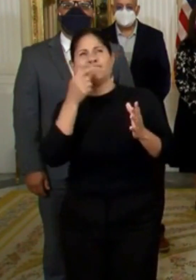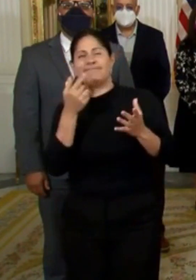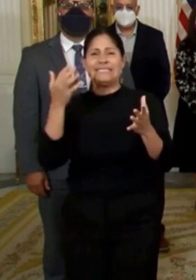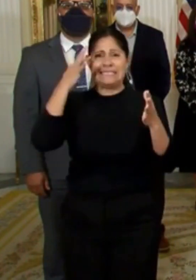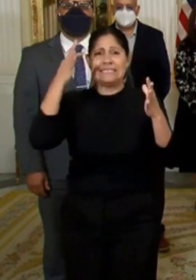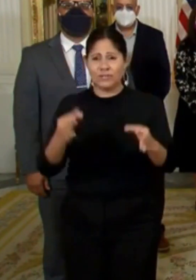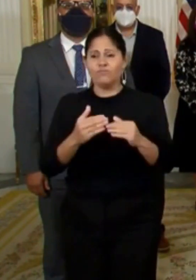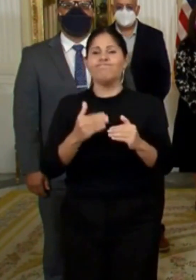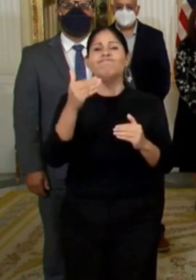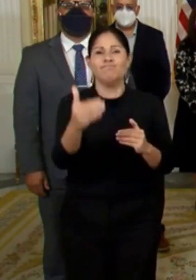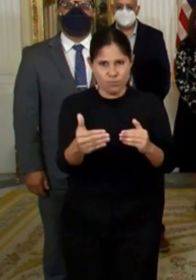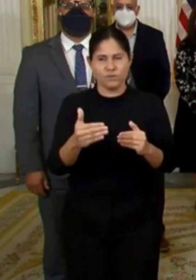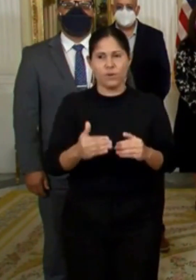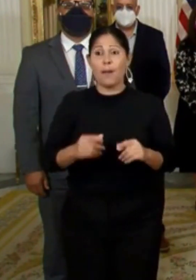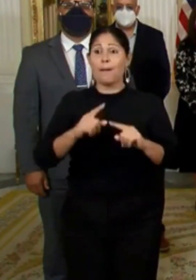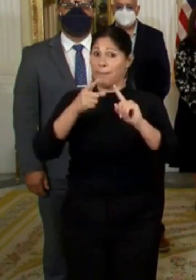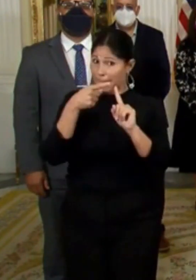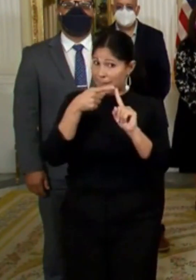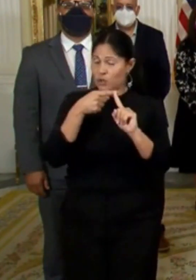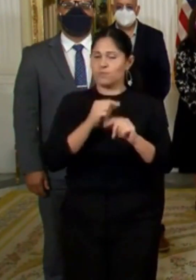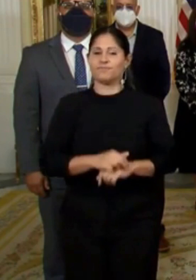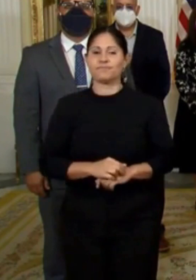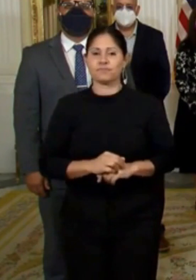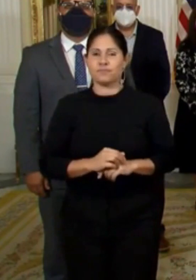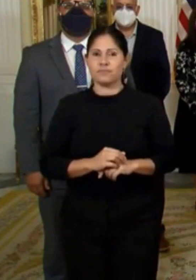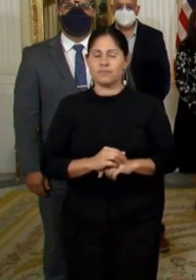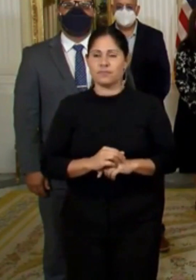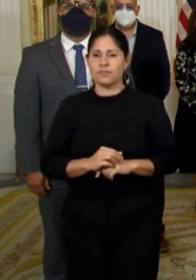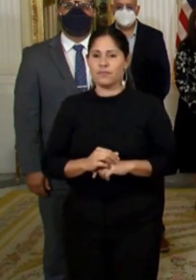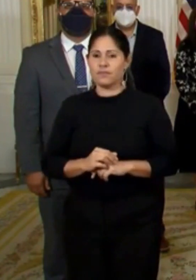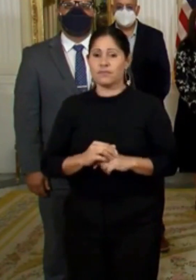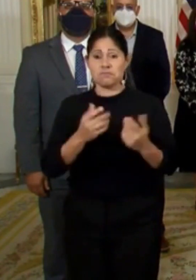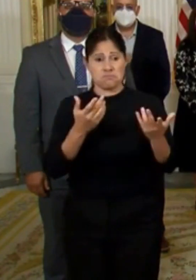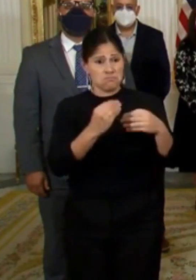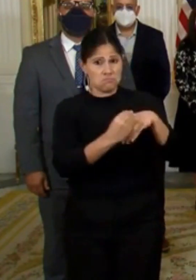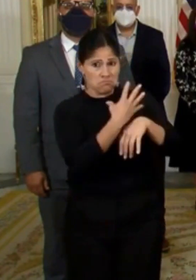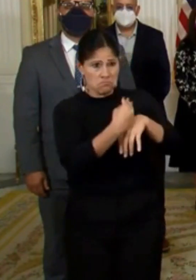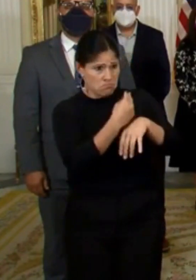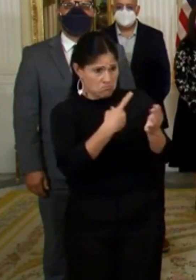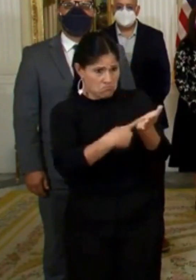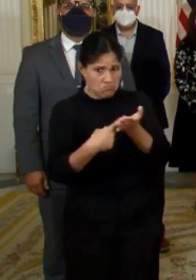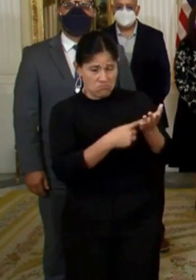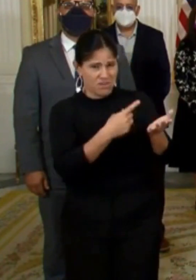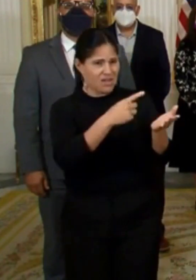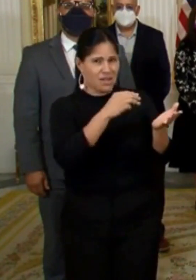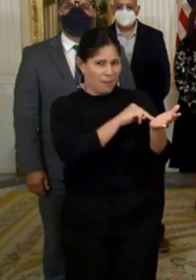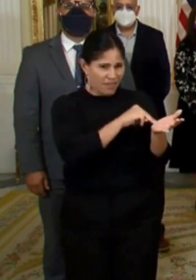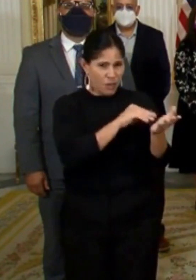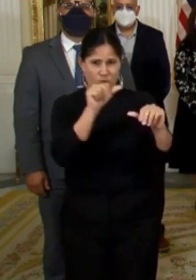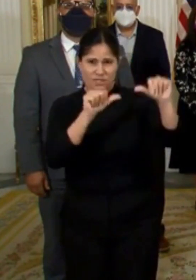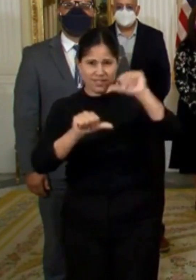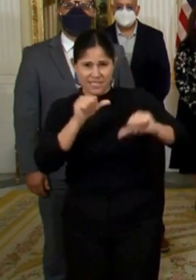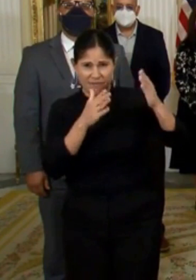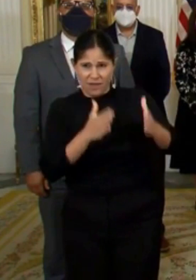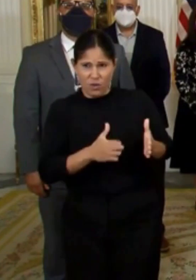gubernamental. Primero, si contamos con los criterios que nos presentan los médicos y científicos para